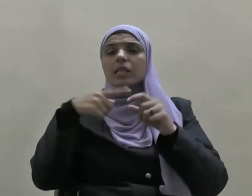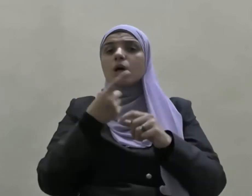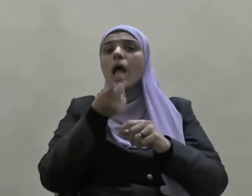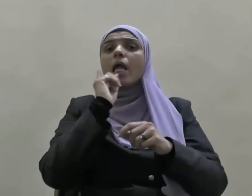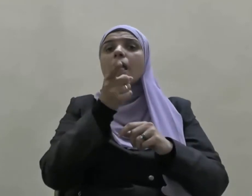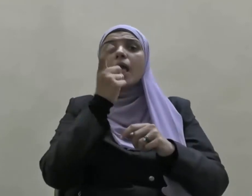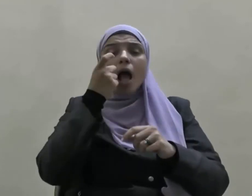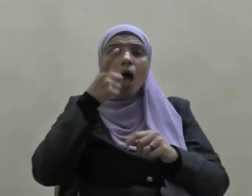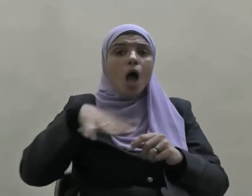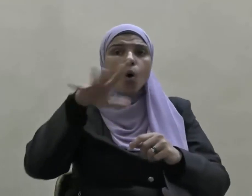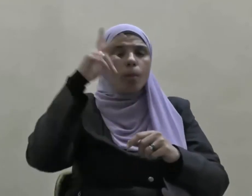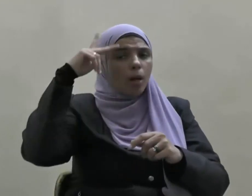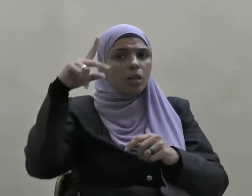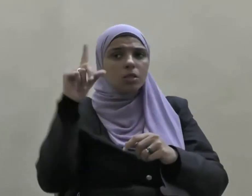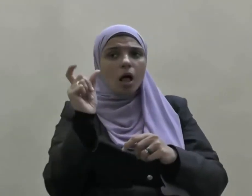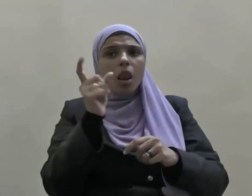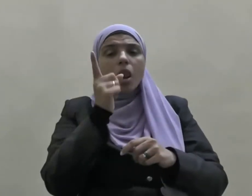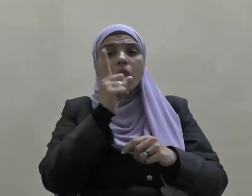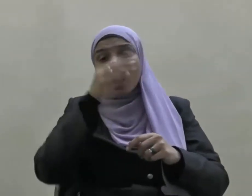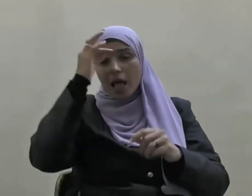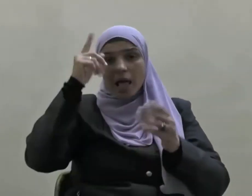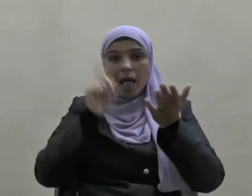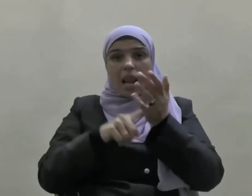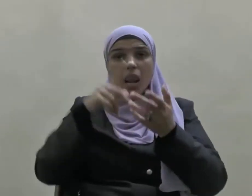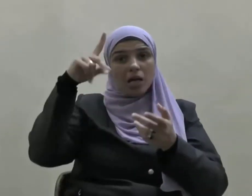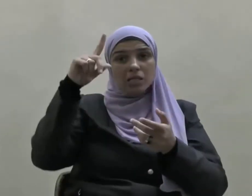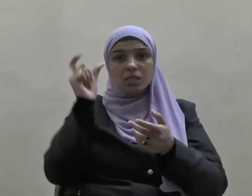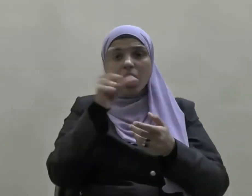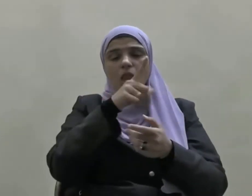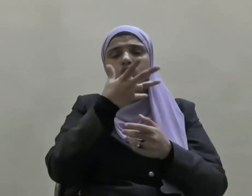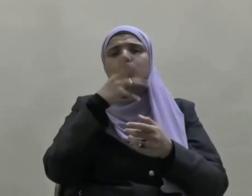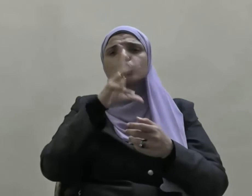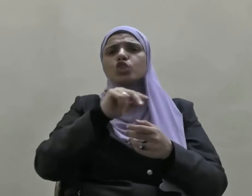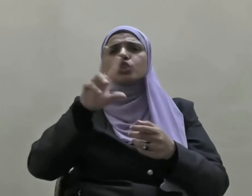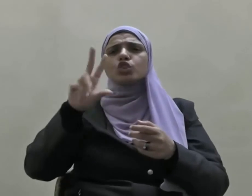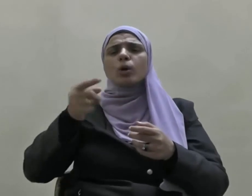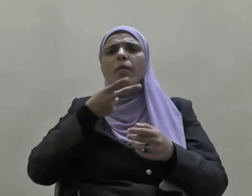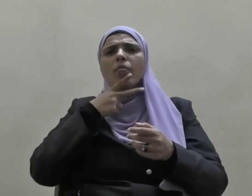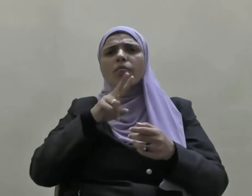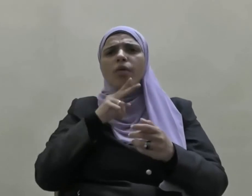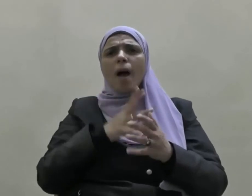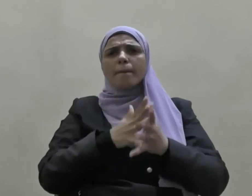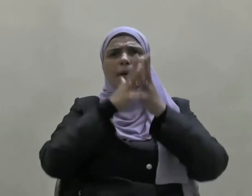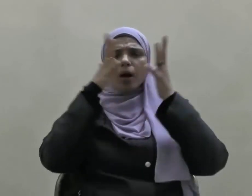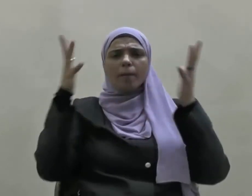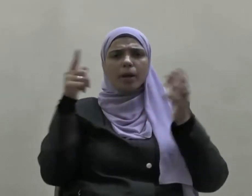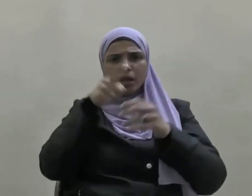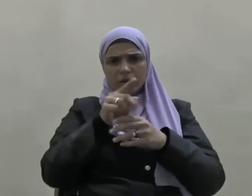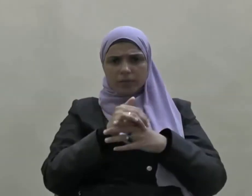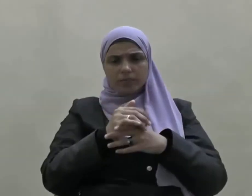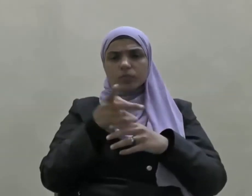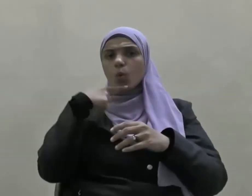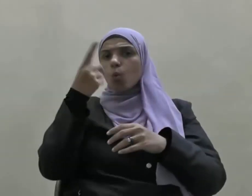إياكم والظن فإن الظن أكذب الحديث ولا